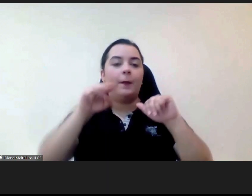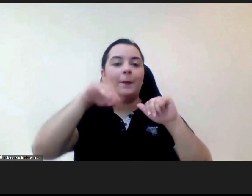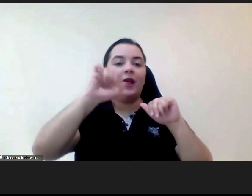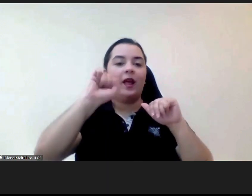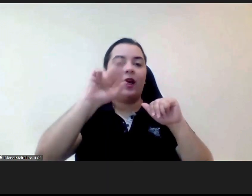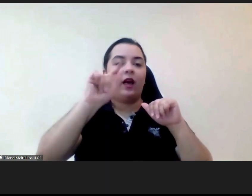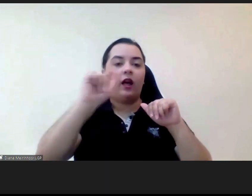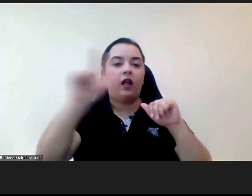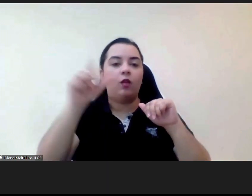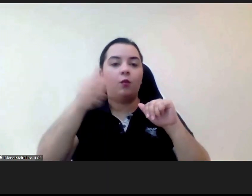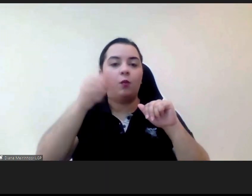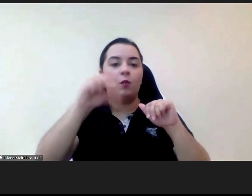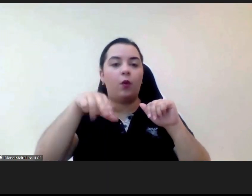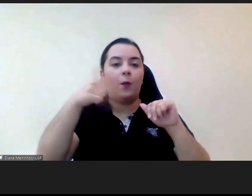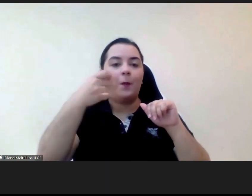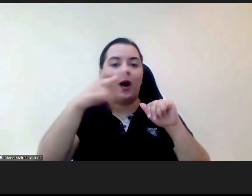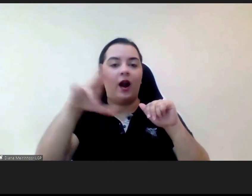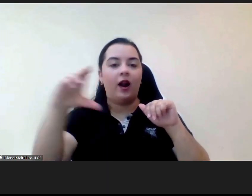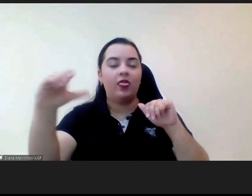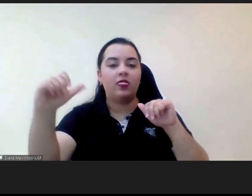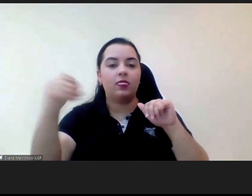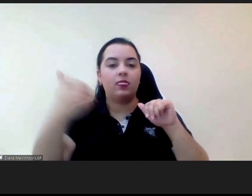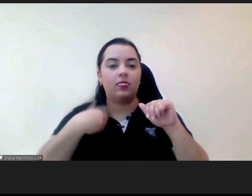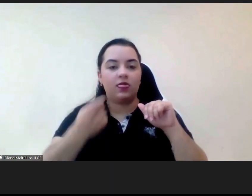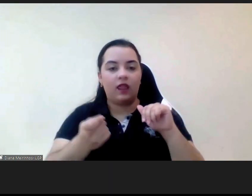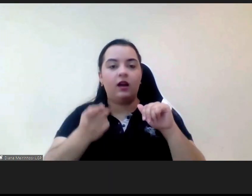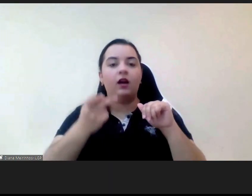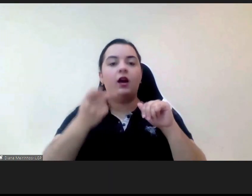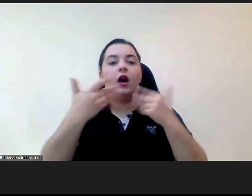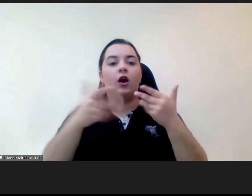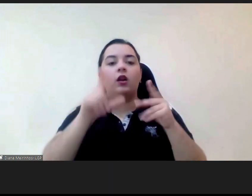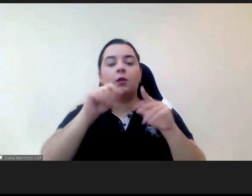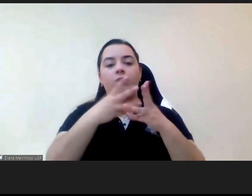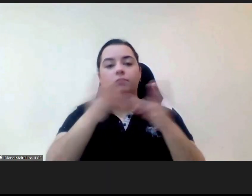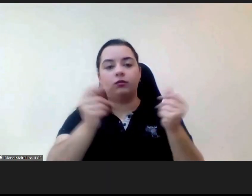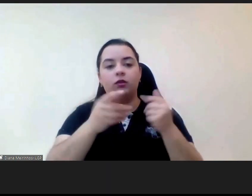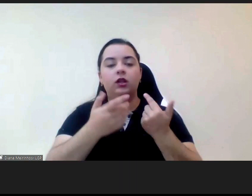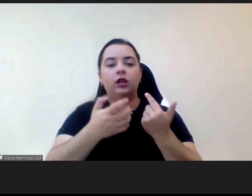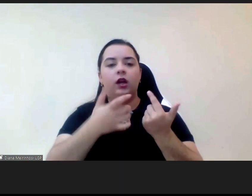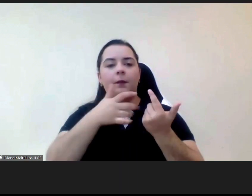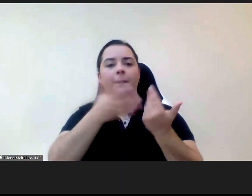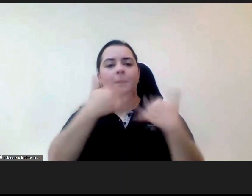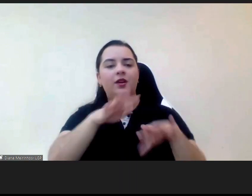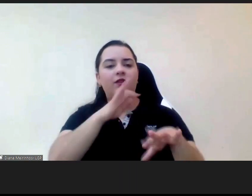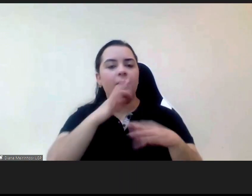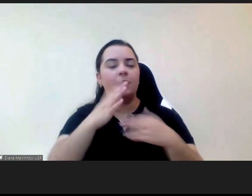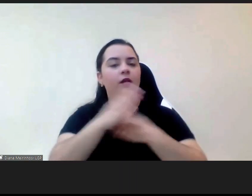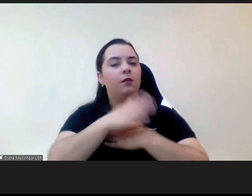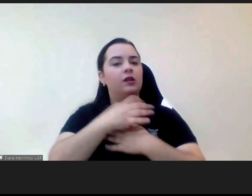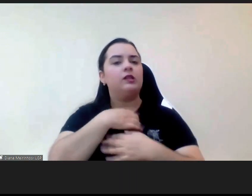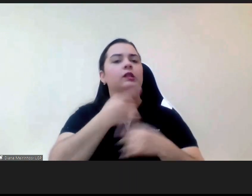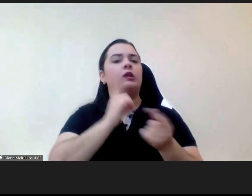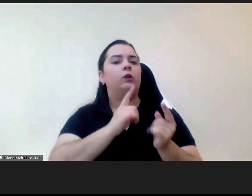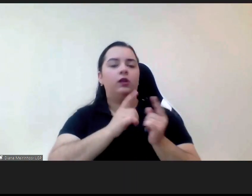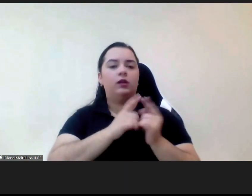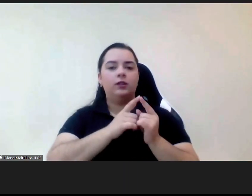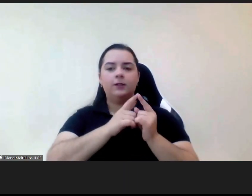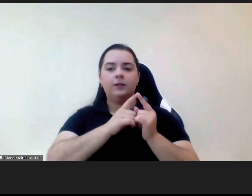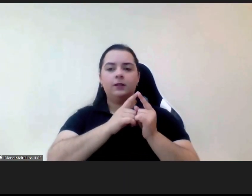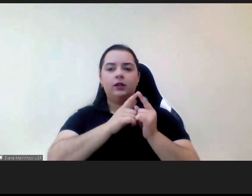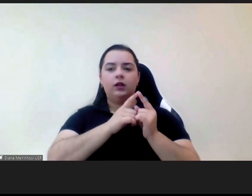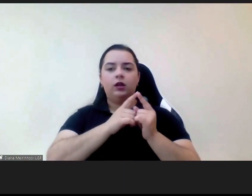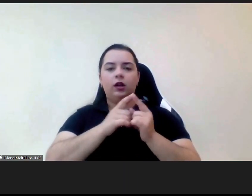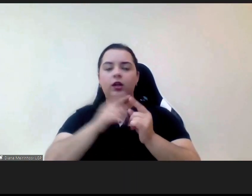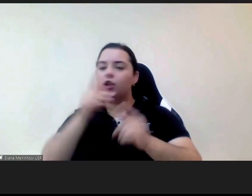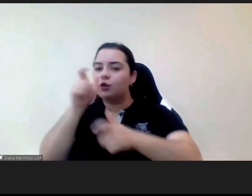conjunto de pessoas que estavam há muitos anos internadas naquele hospital com o desejo e a capacidade de viver em comunidade